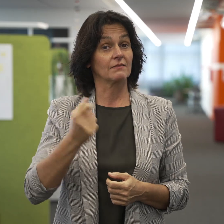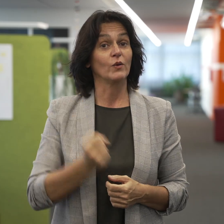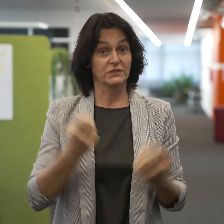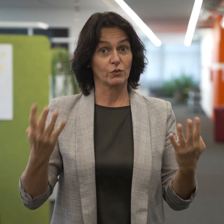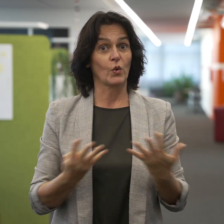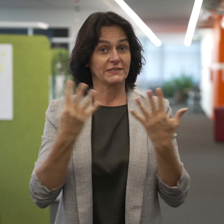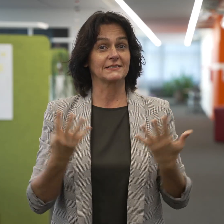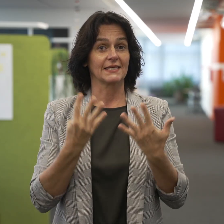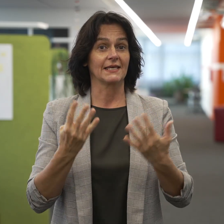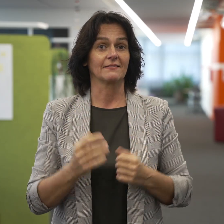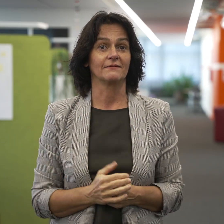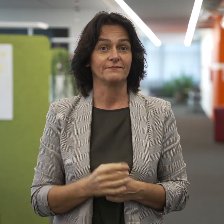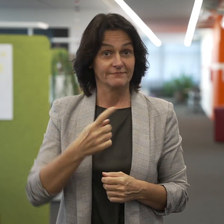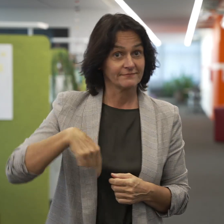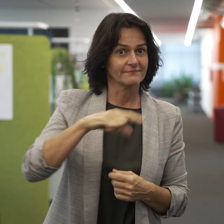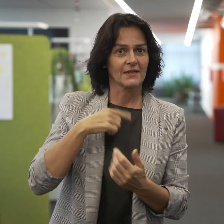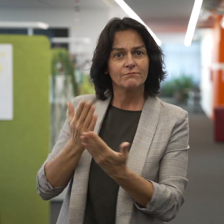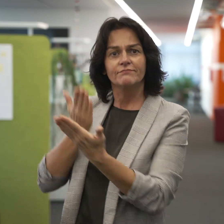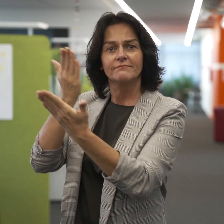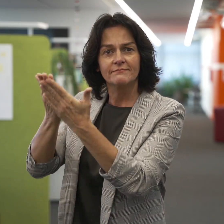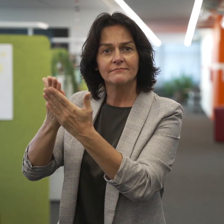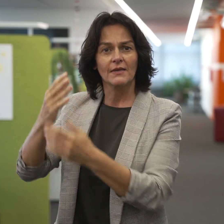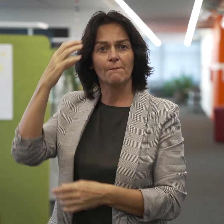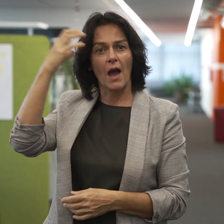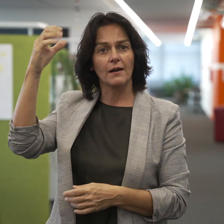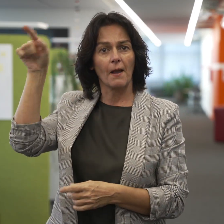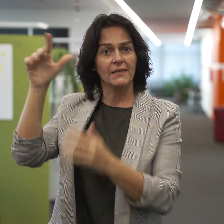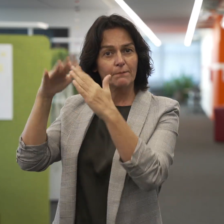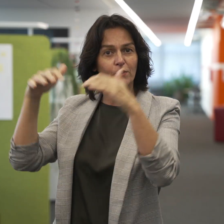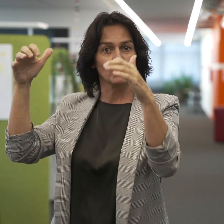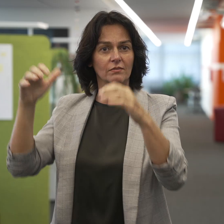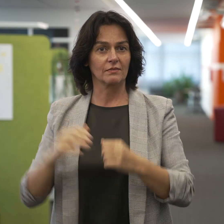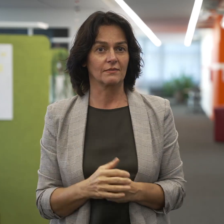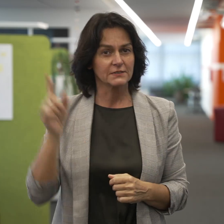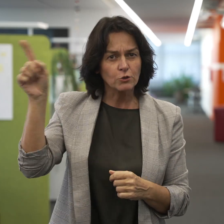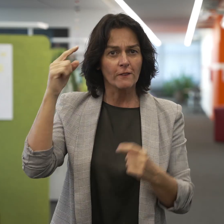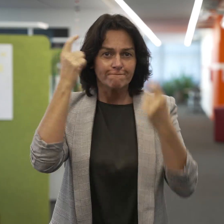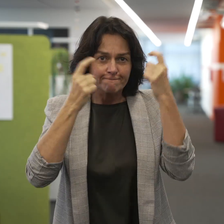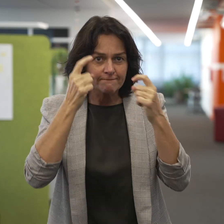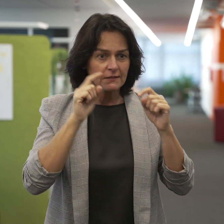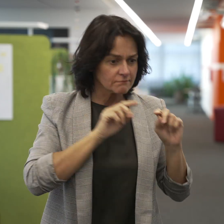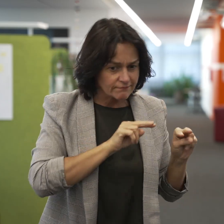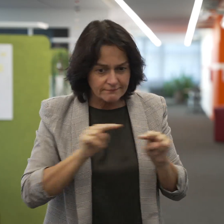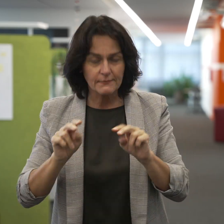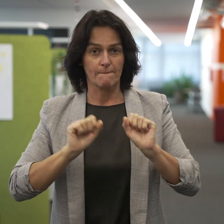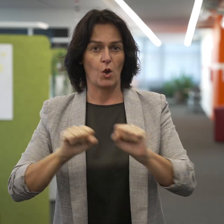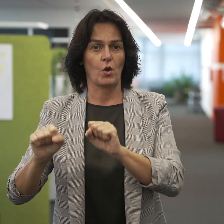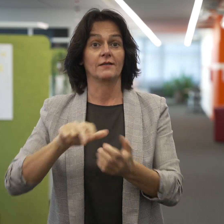Im Jahre 2019, vor zwei Jahren, wurde im Parlament ein Postulat zur möglichen Anerkennung der Gebärdensprachen erfolgreich